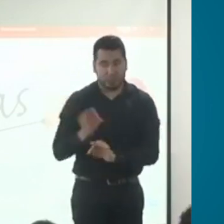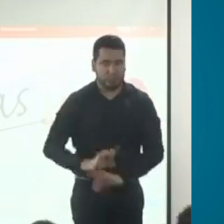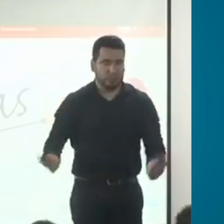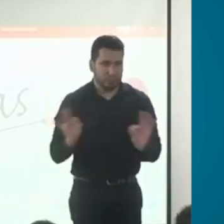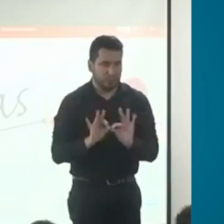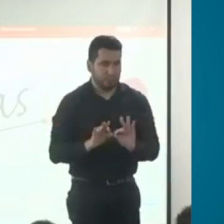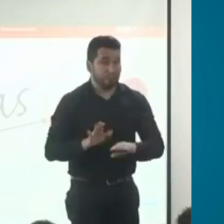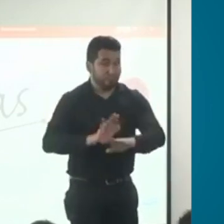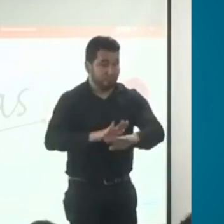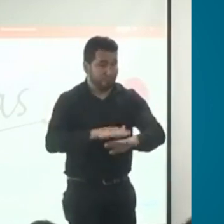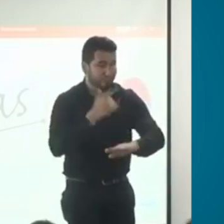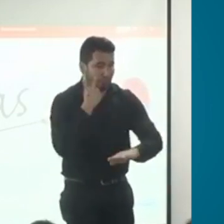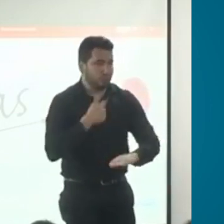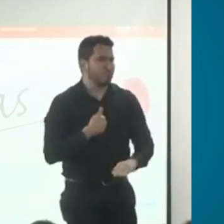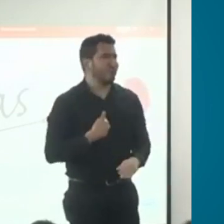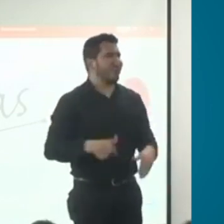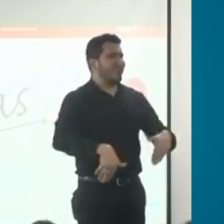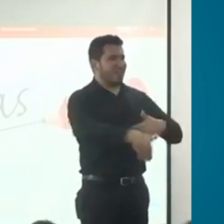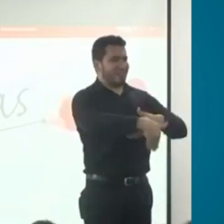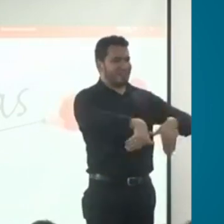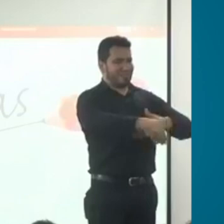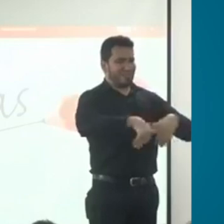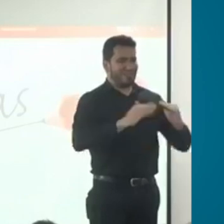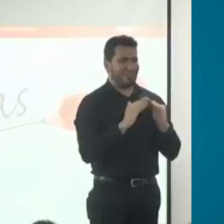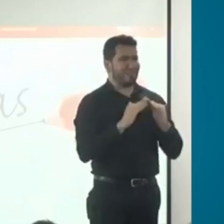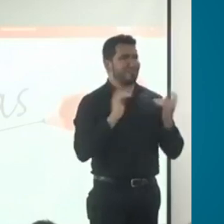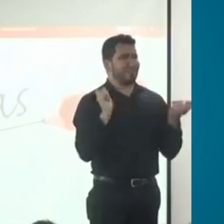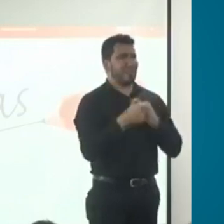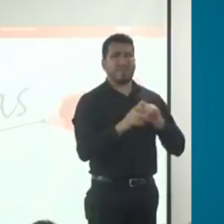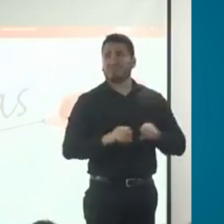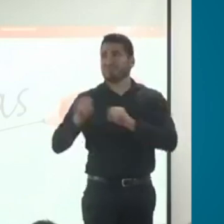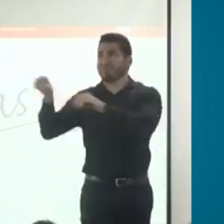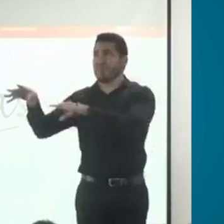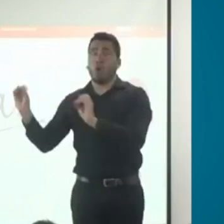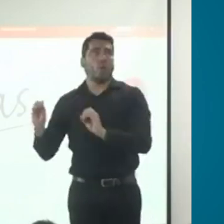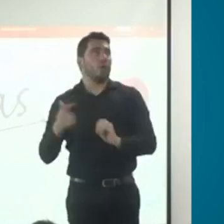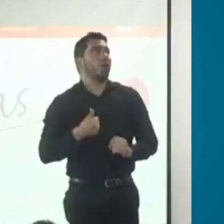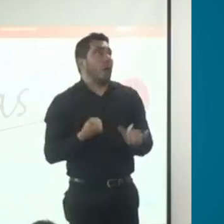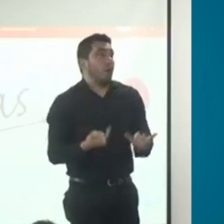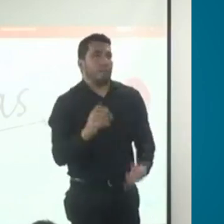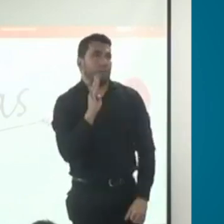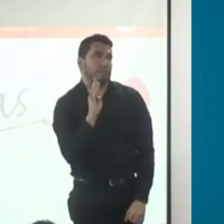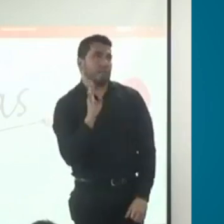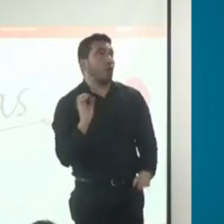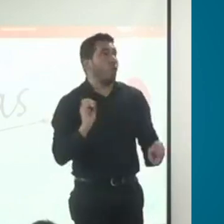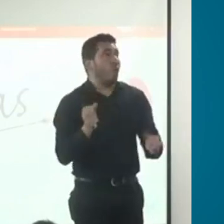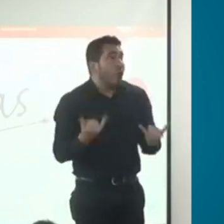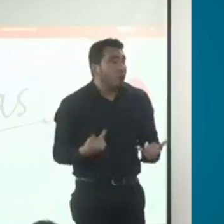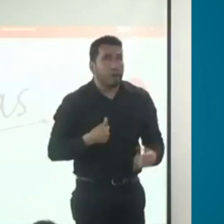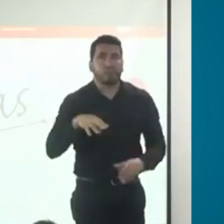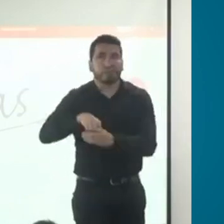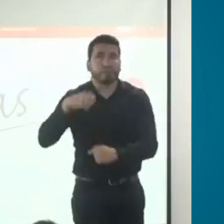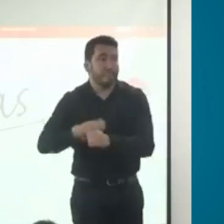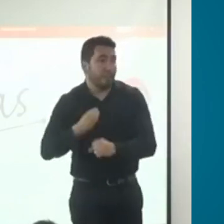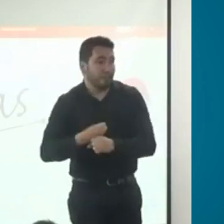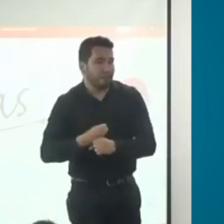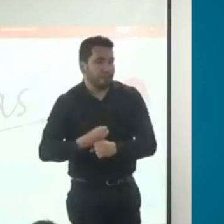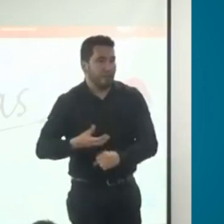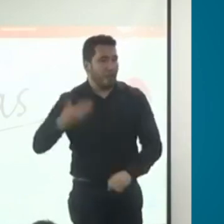es, si fue por cambio de lugar de residencia, o me casé, o ahora ya estoy trabajando y cuando yo había diligenciado la información